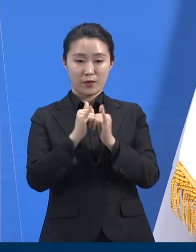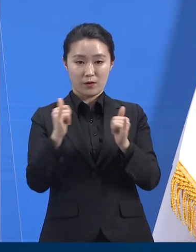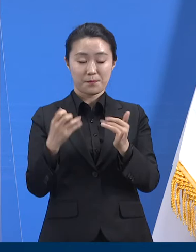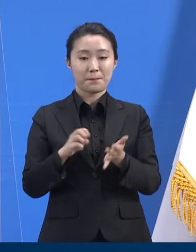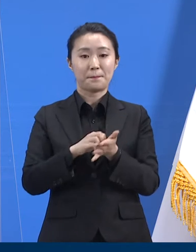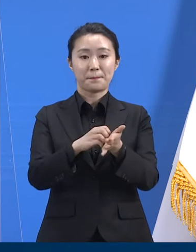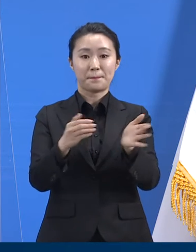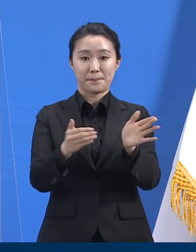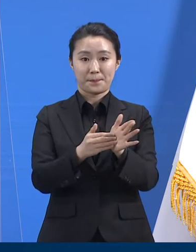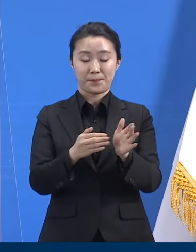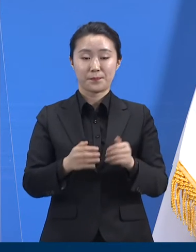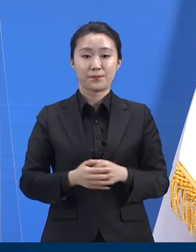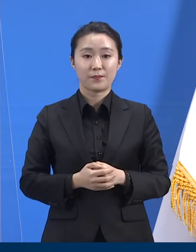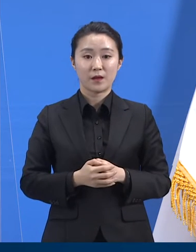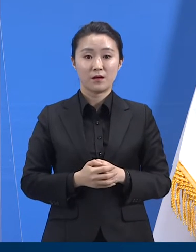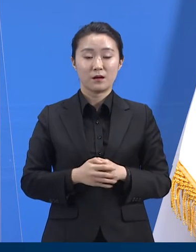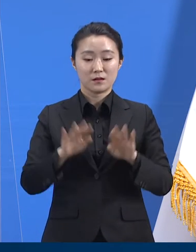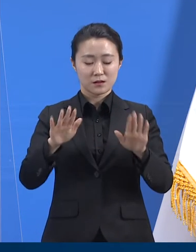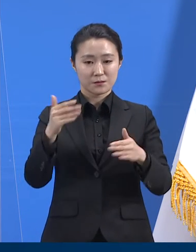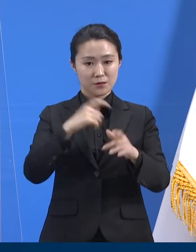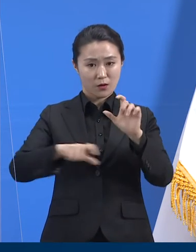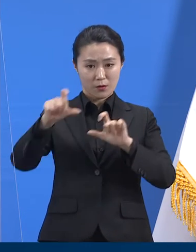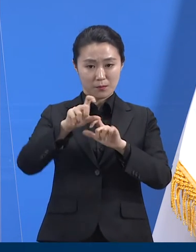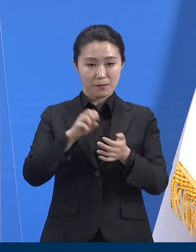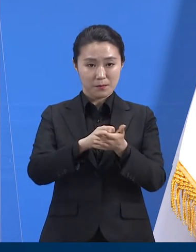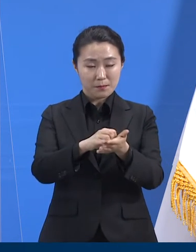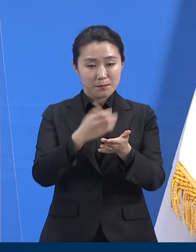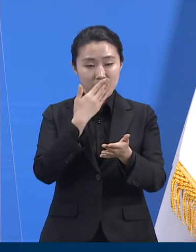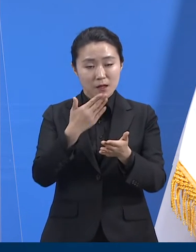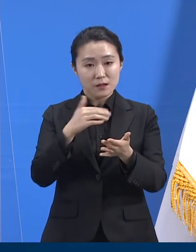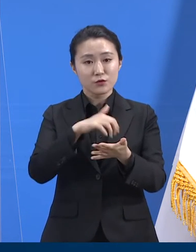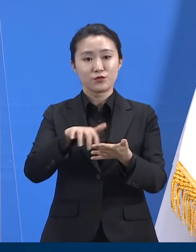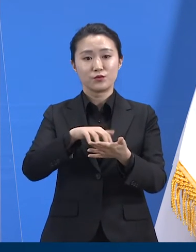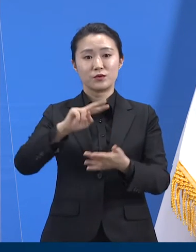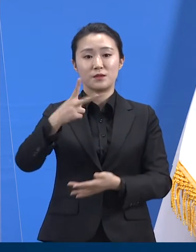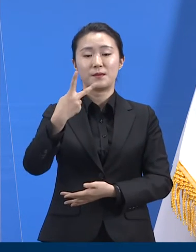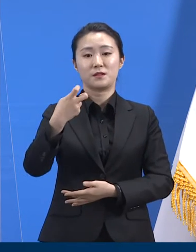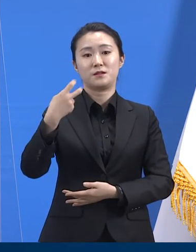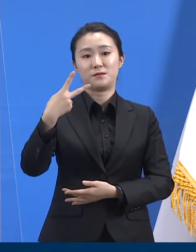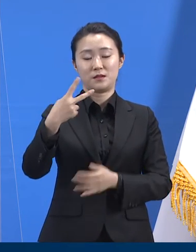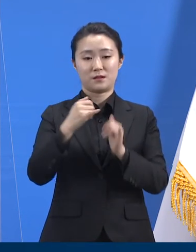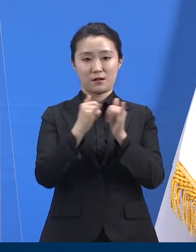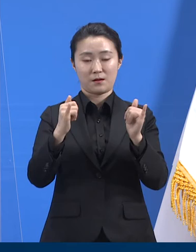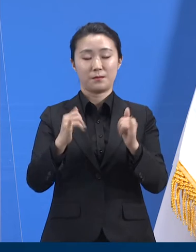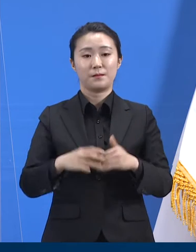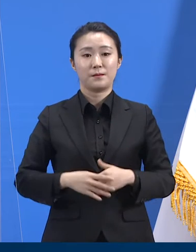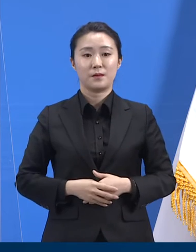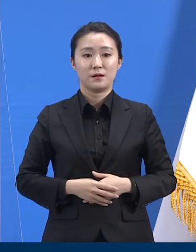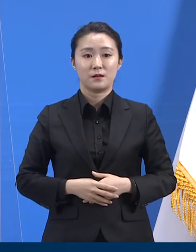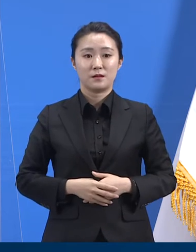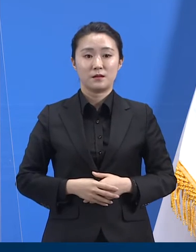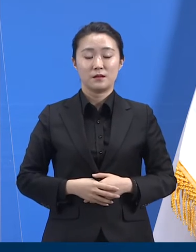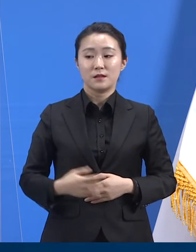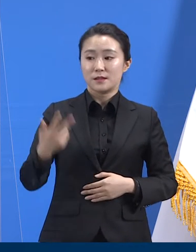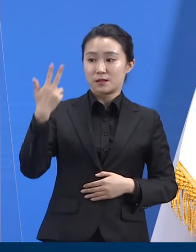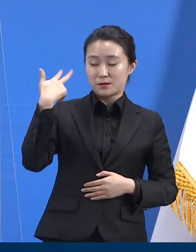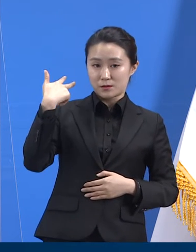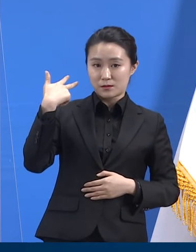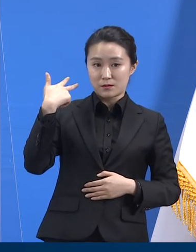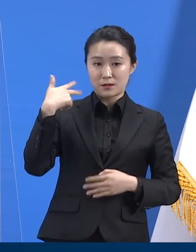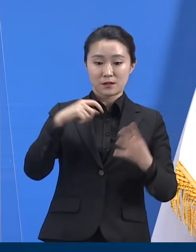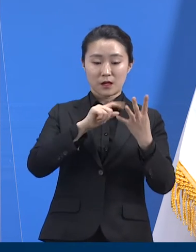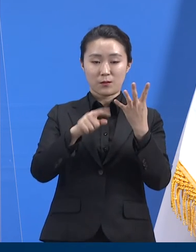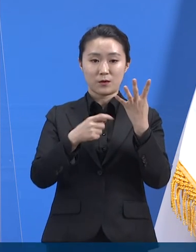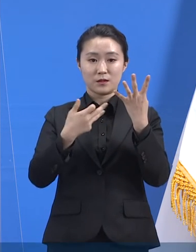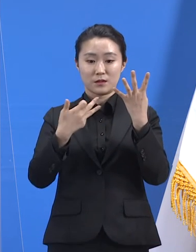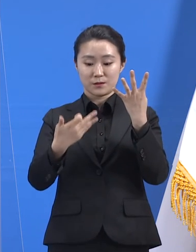보입니다. 자녀 수용 가능 인원은 222명입니다. 일주일 전인 4월 19일 20시 기준 76